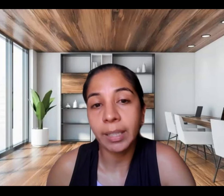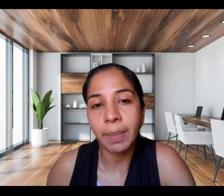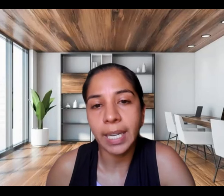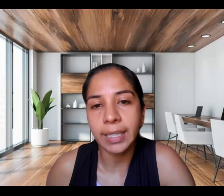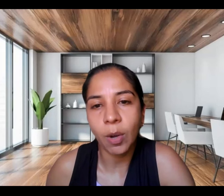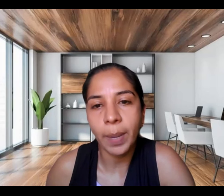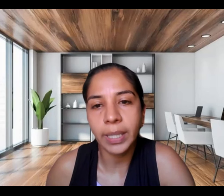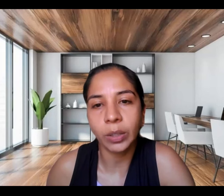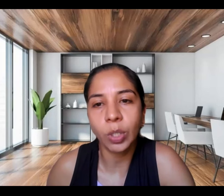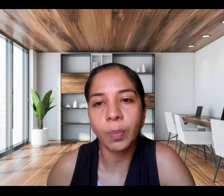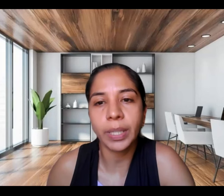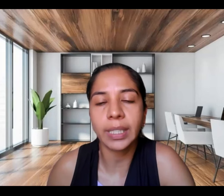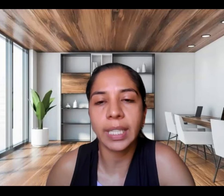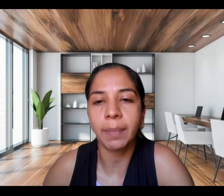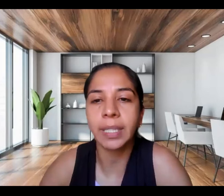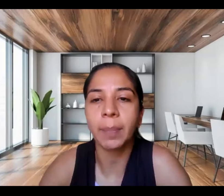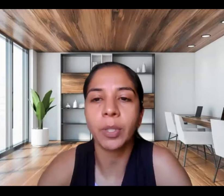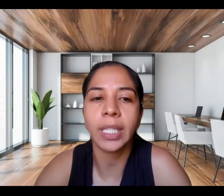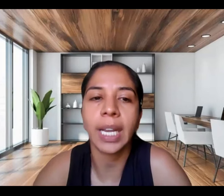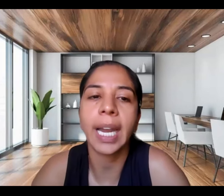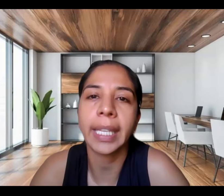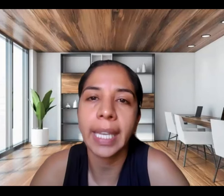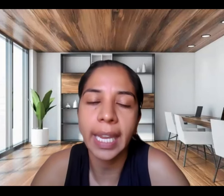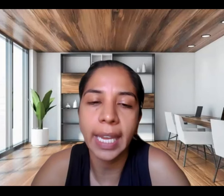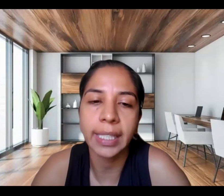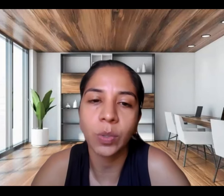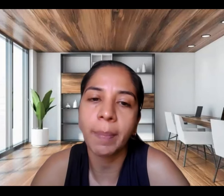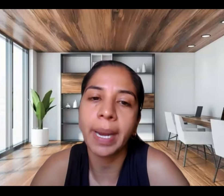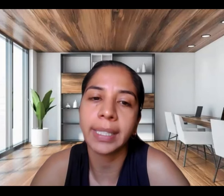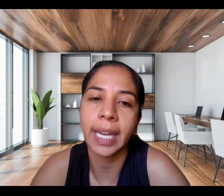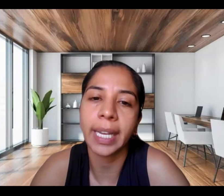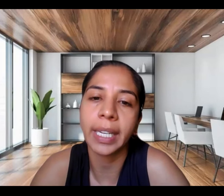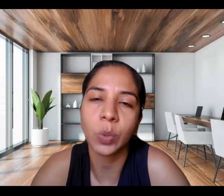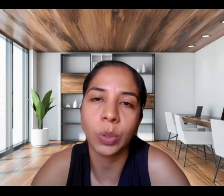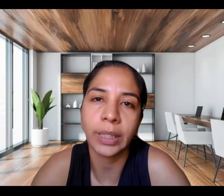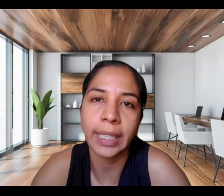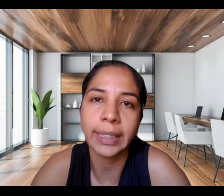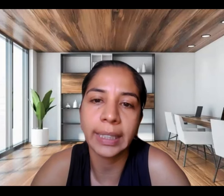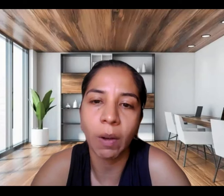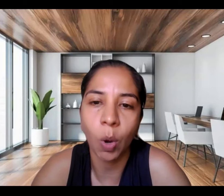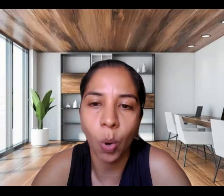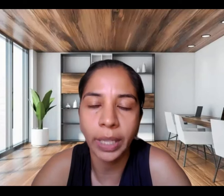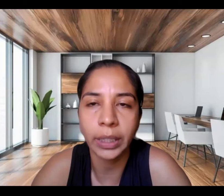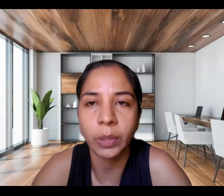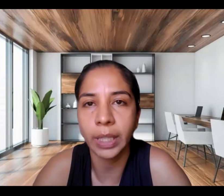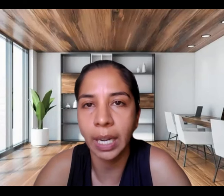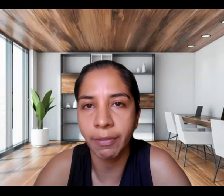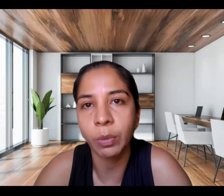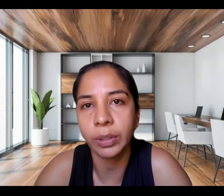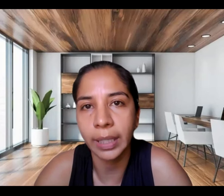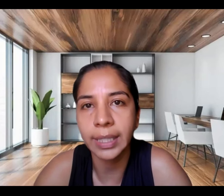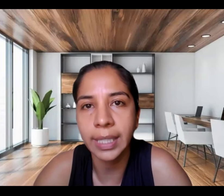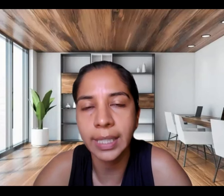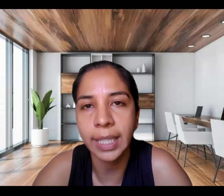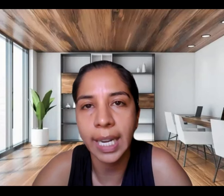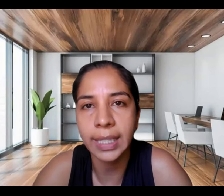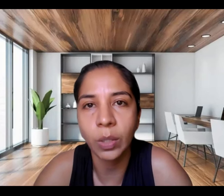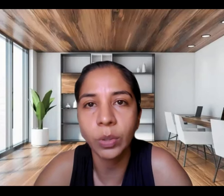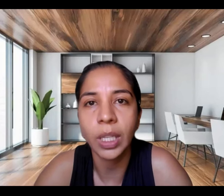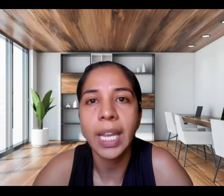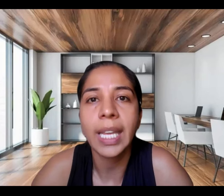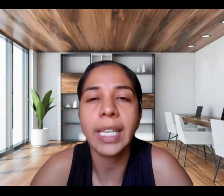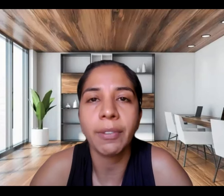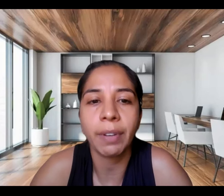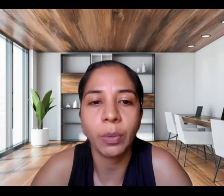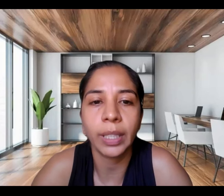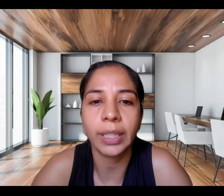Antes de empezar este conversatorio, pues quisiera empezar por señalar que esta es una maestría que resulta del trabajo colectivo entre la Facultad de Ciencias de la